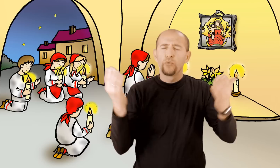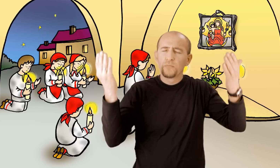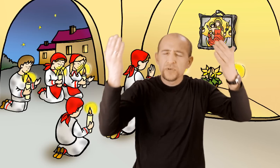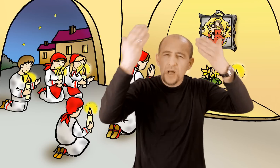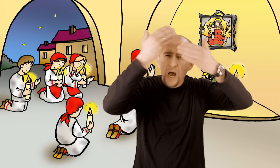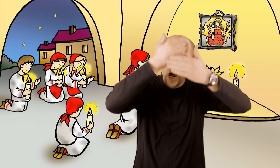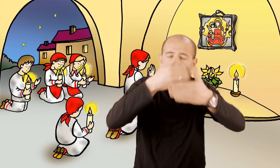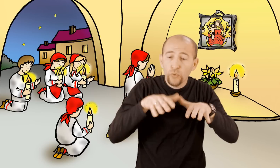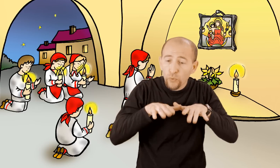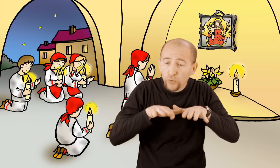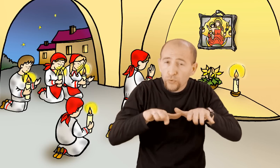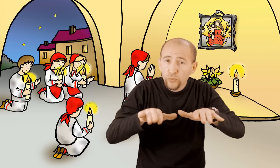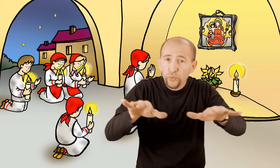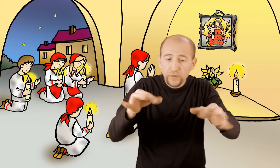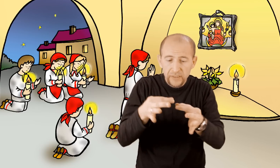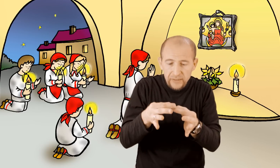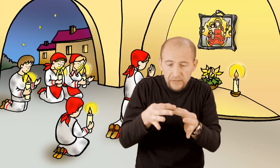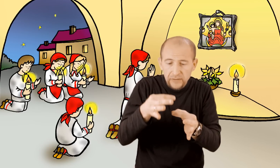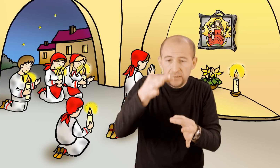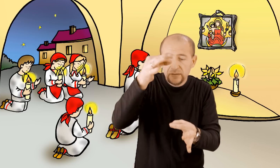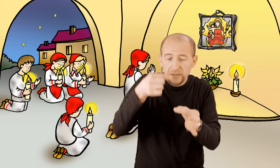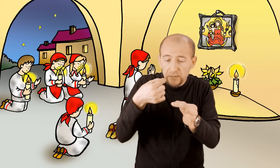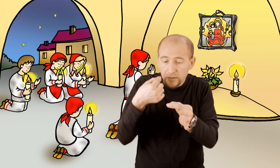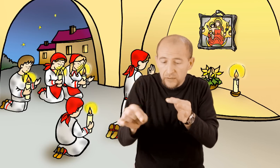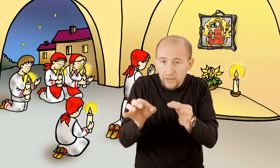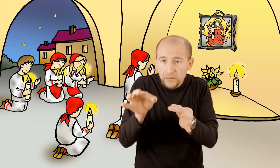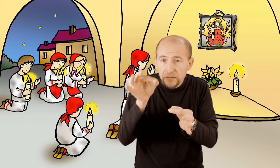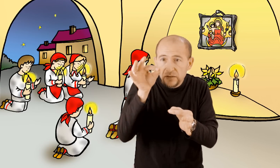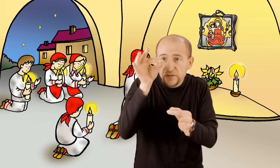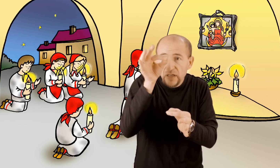U mraku su drhtale svijeće u njihovim rukama.